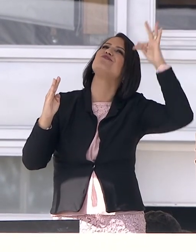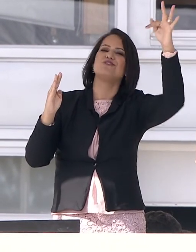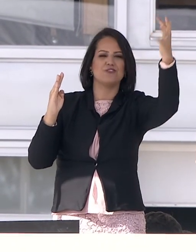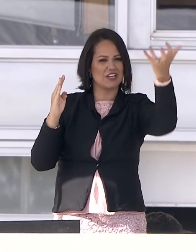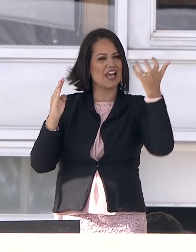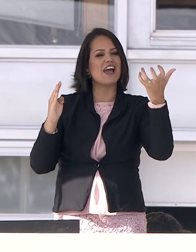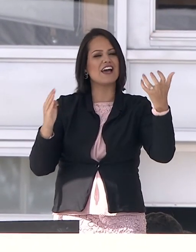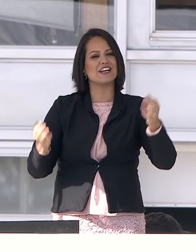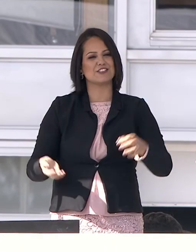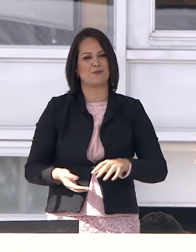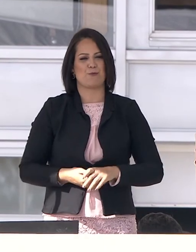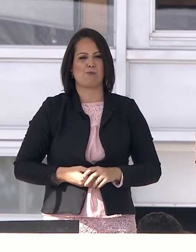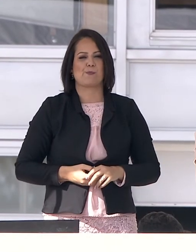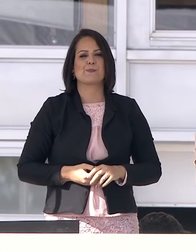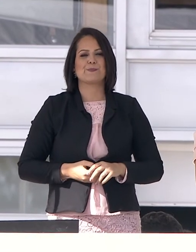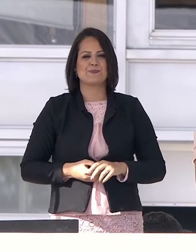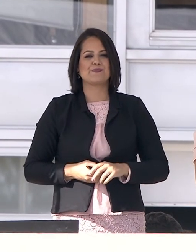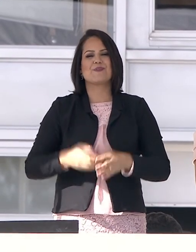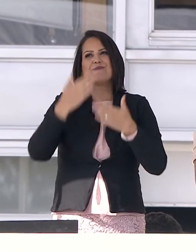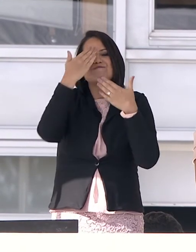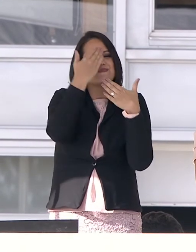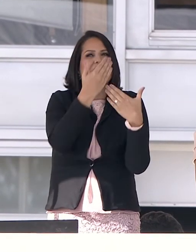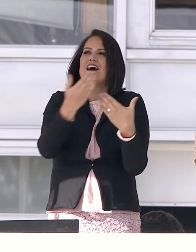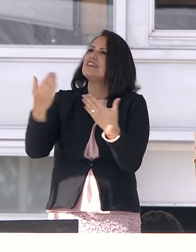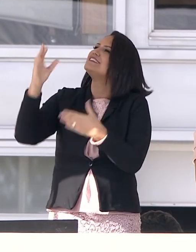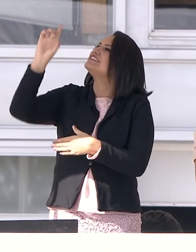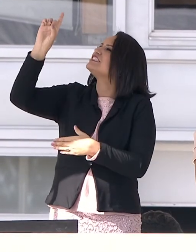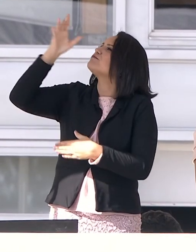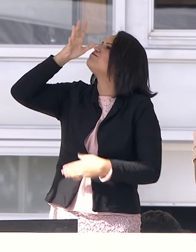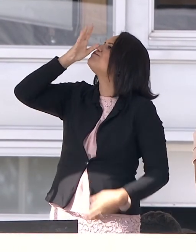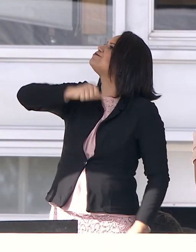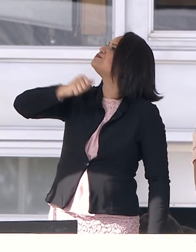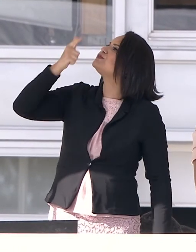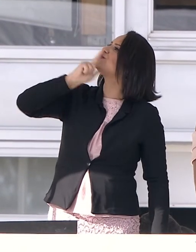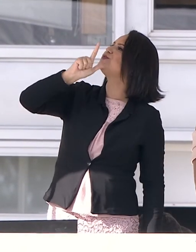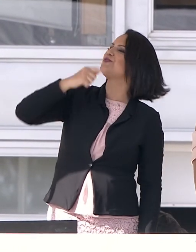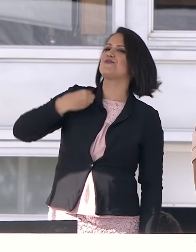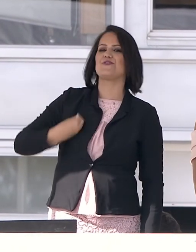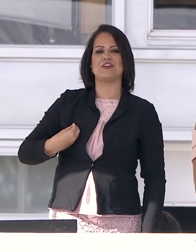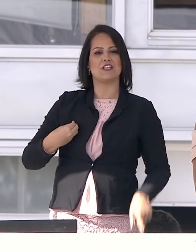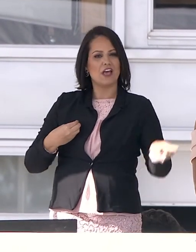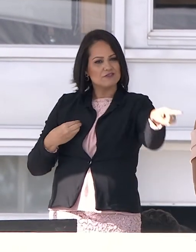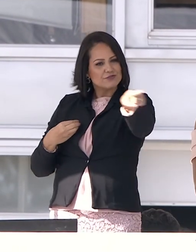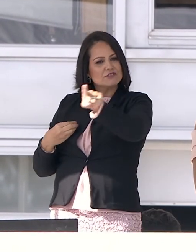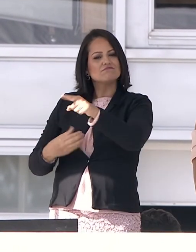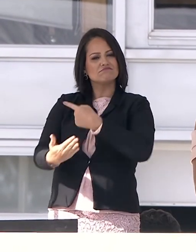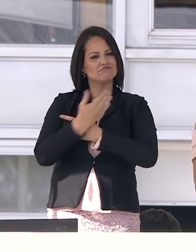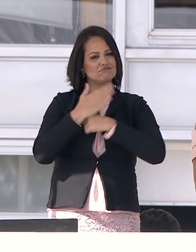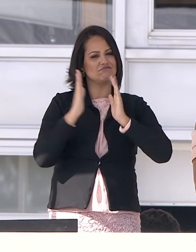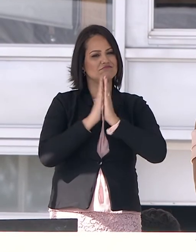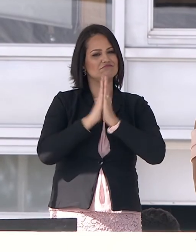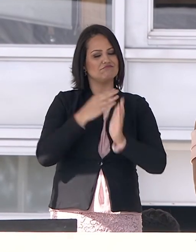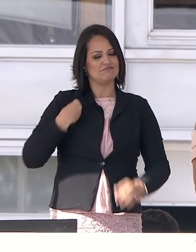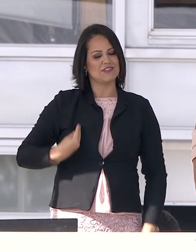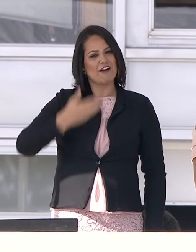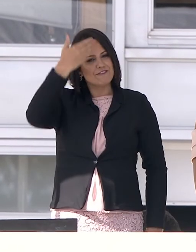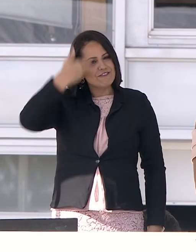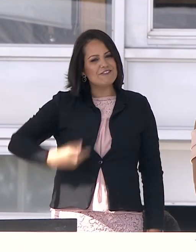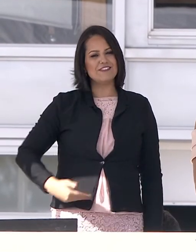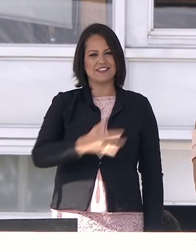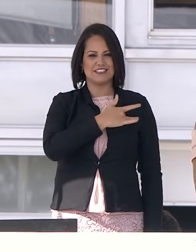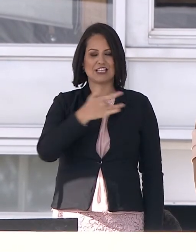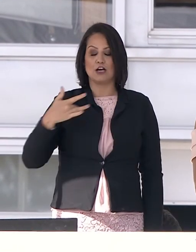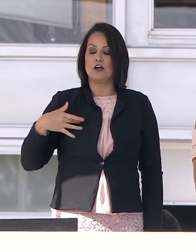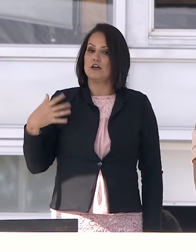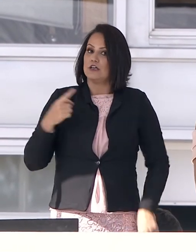Deus, agradeço a Deus por estar vivo e a vocês que oraram por mim e por minha saúde nos momentos